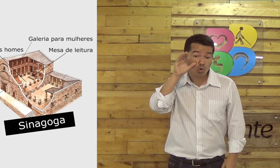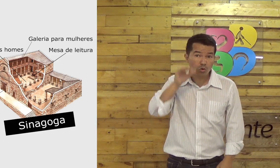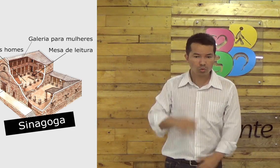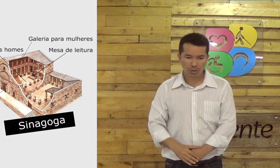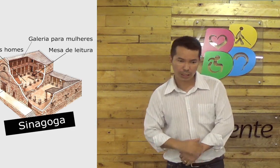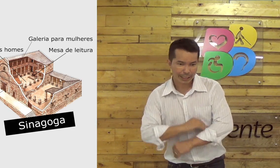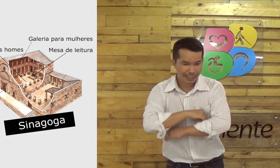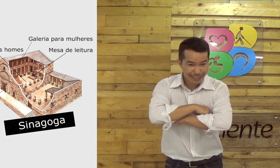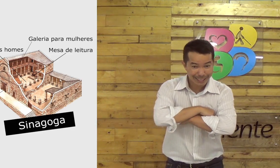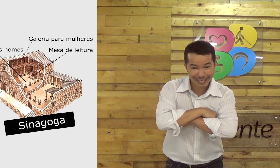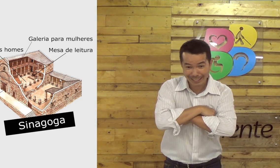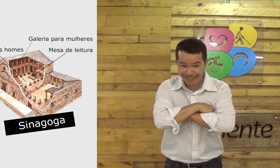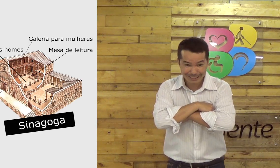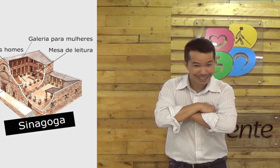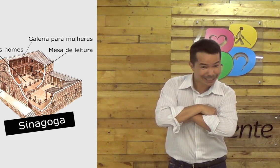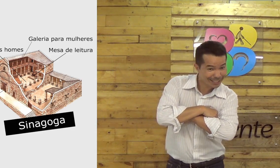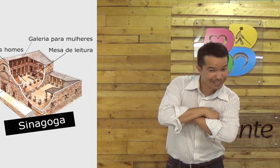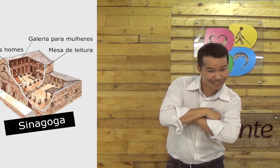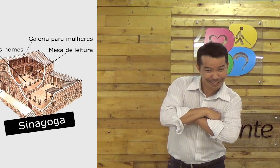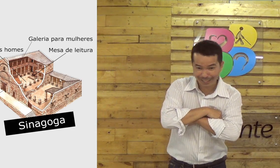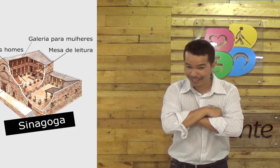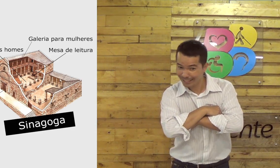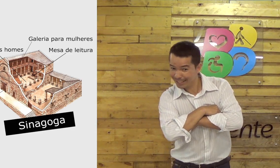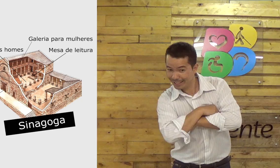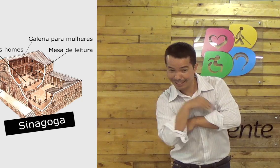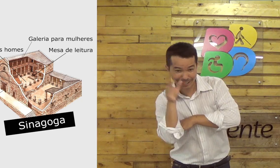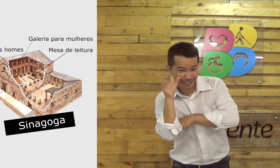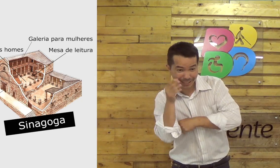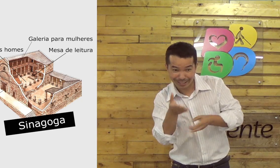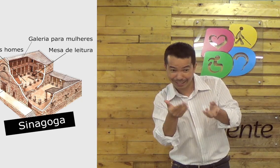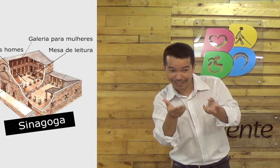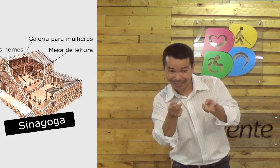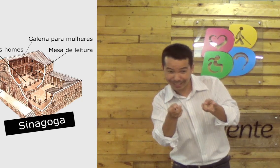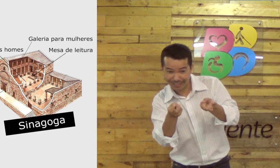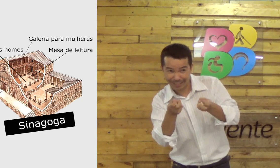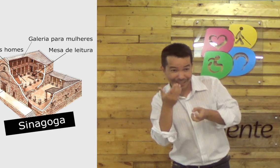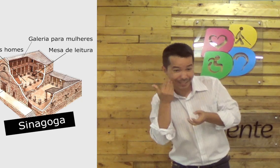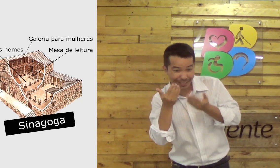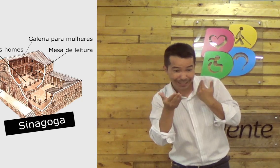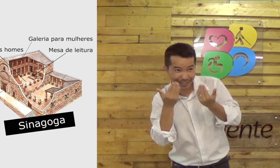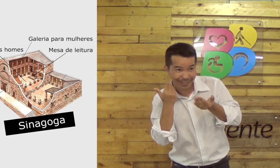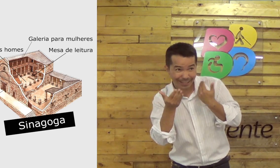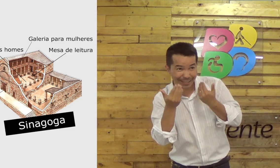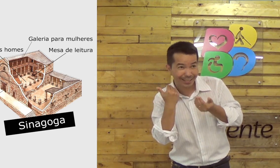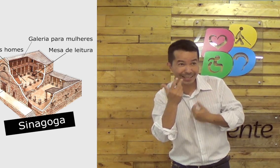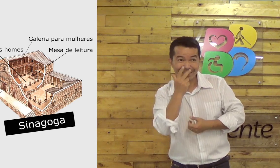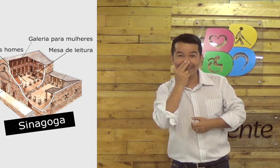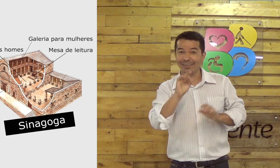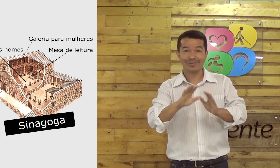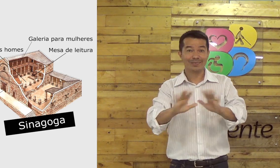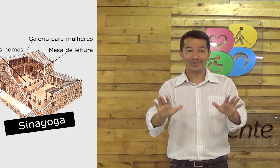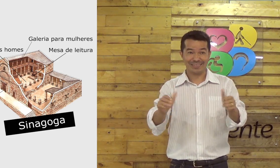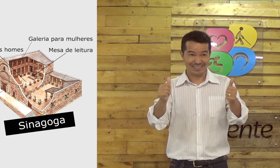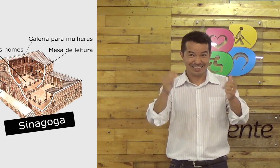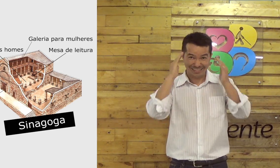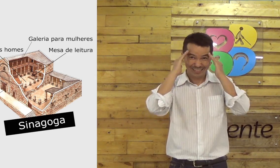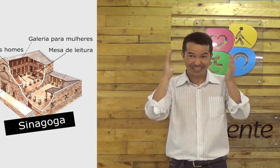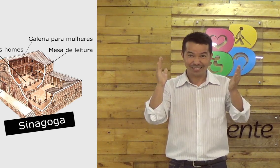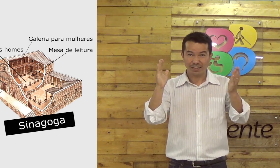Era meio que uma galeria. Se elas estivessem curiosas para saber o que estava acontecendo, elas podiam olhar lá de cima, né? Aprender, porque elas estavam curiosas. Eu acho que é isso.